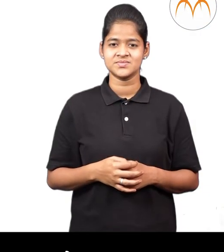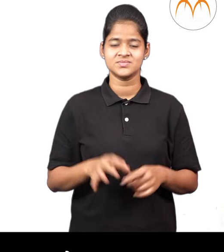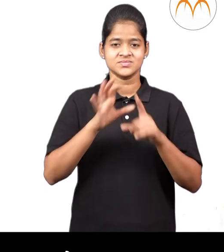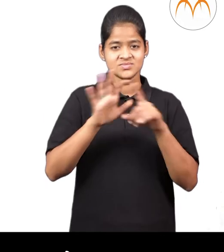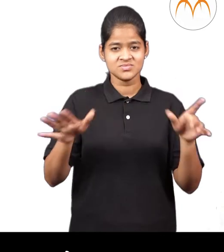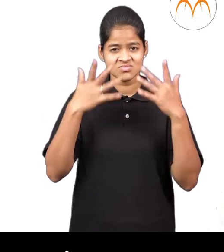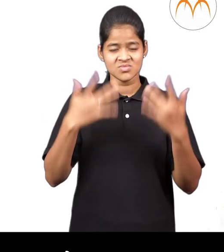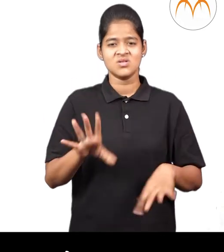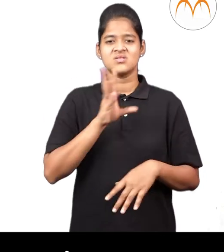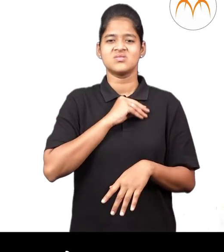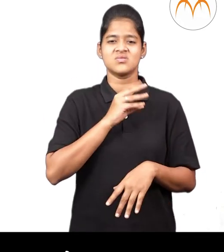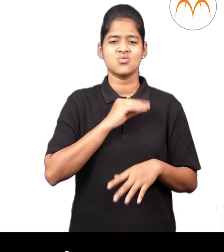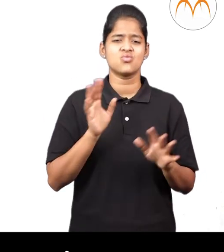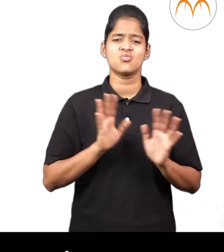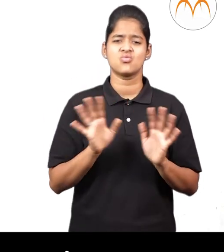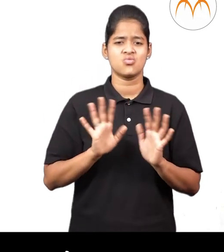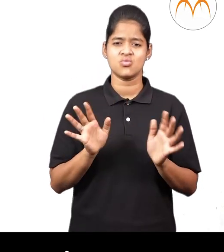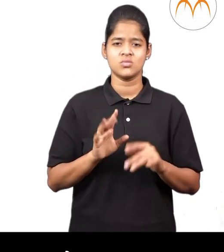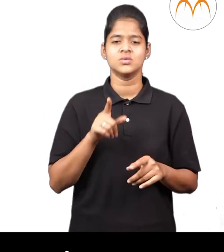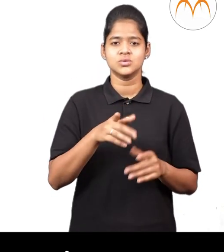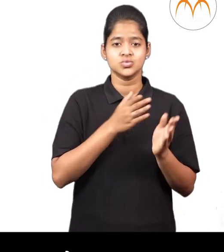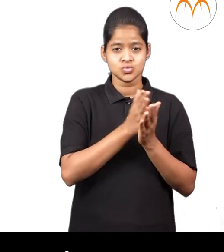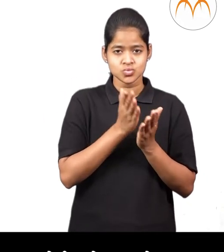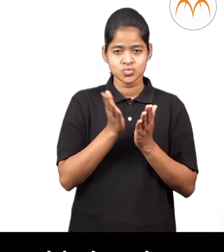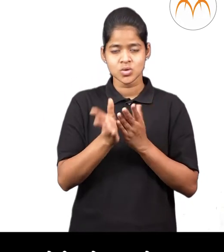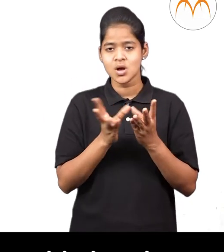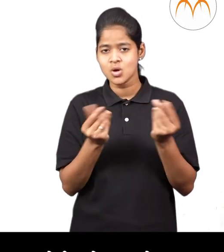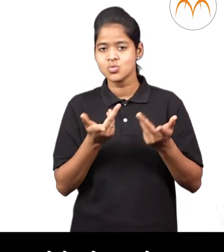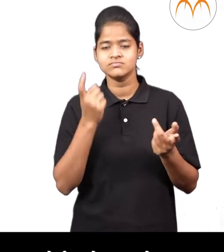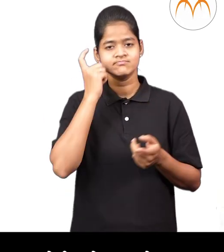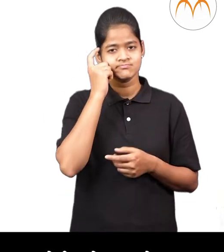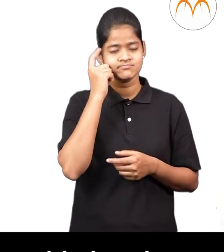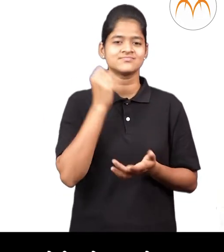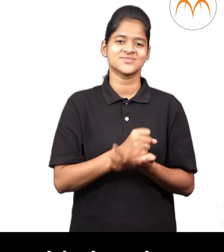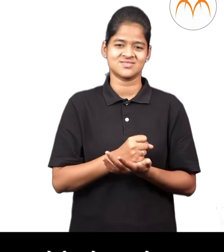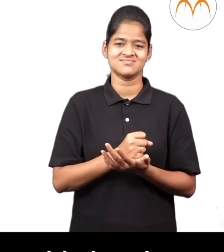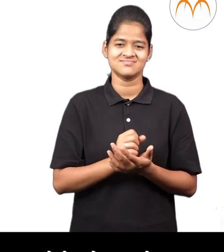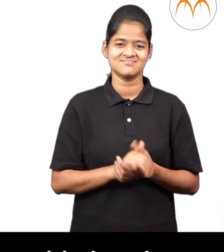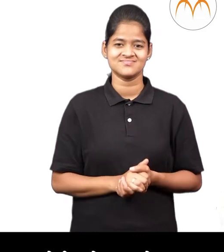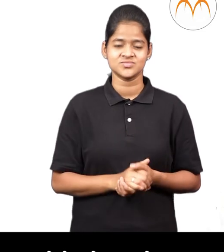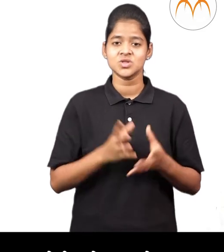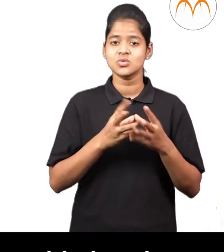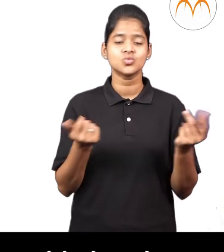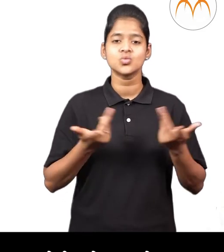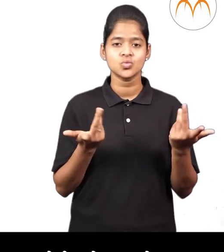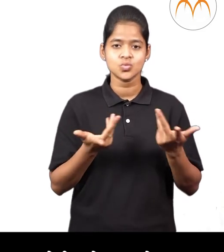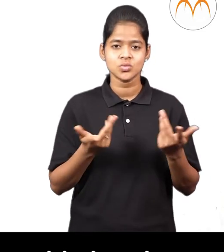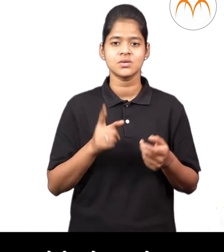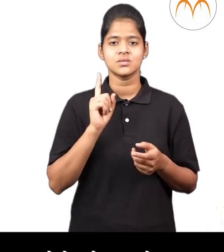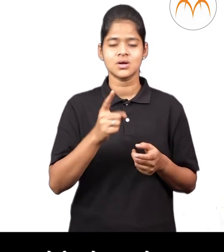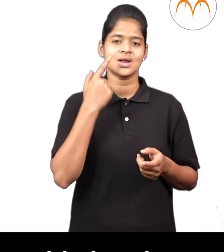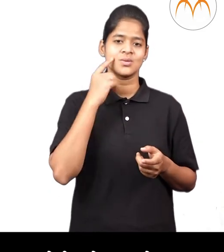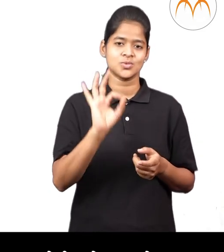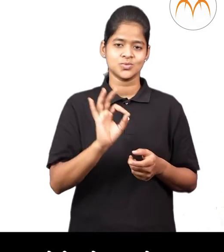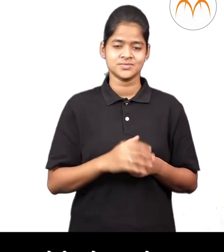आपत्ती आले आस घाब्रून जाउने त्यावर उपाय शोधावेत त्यातून बाहेर कसे